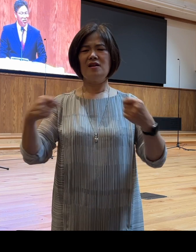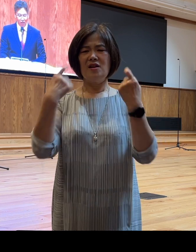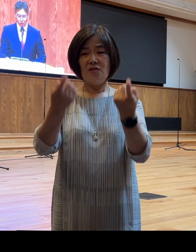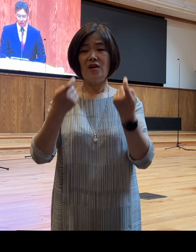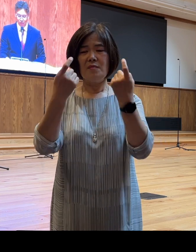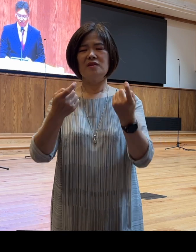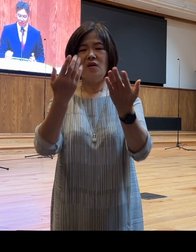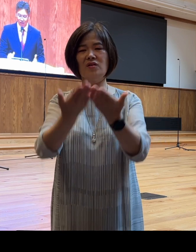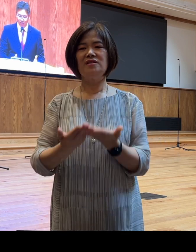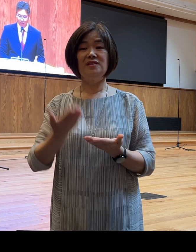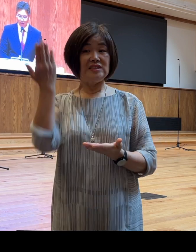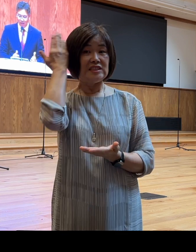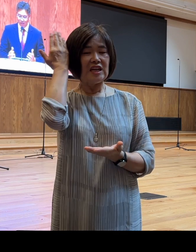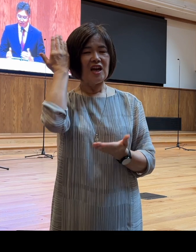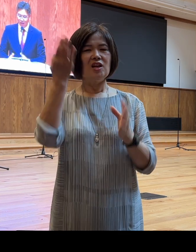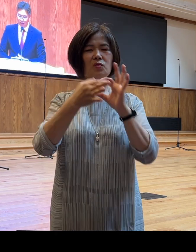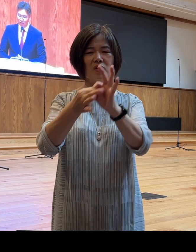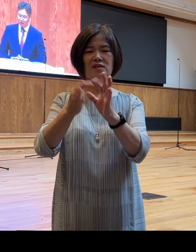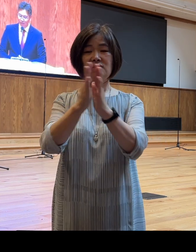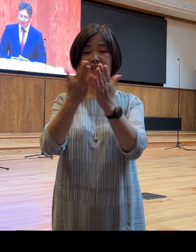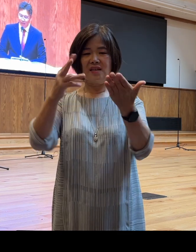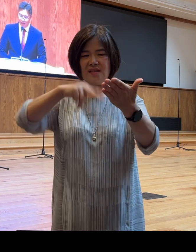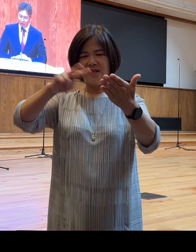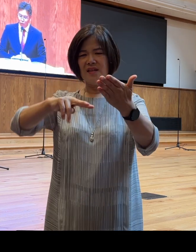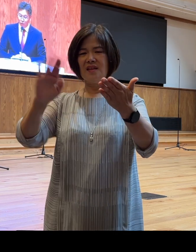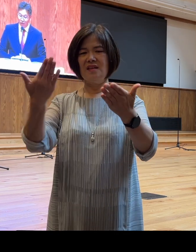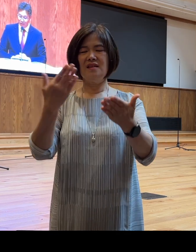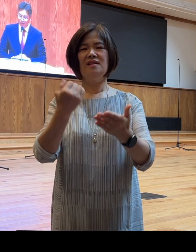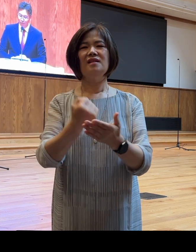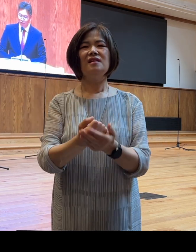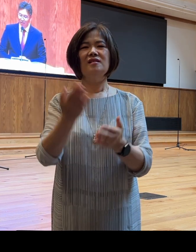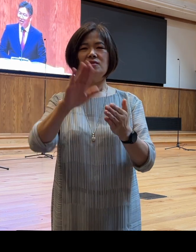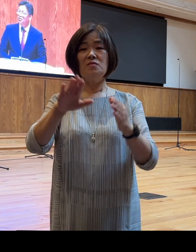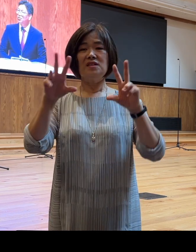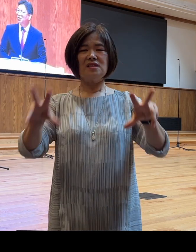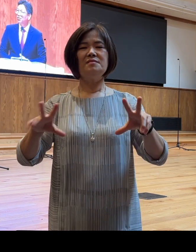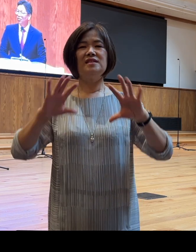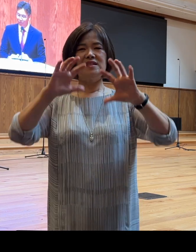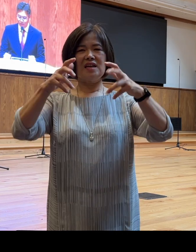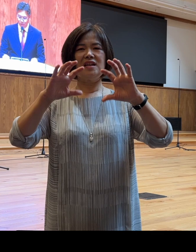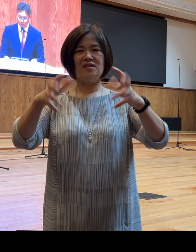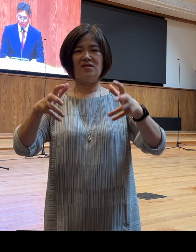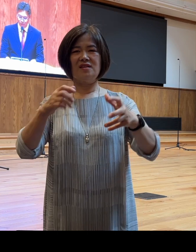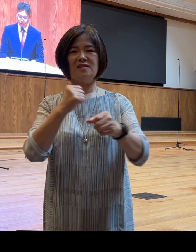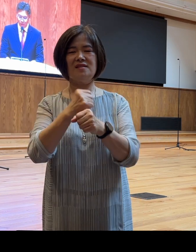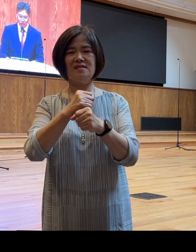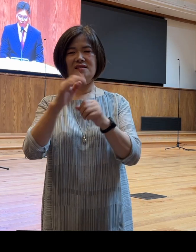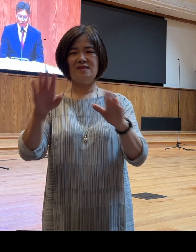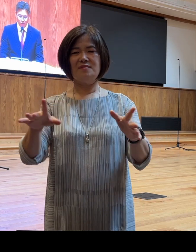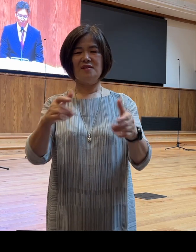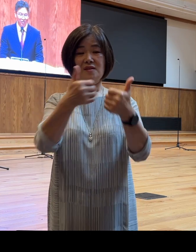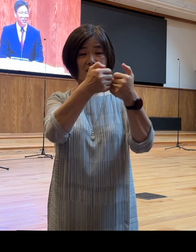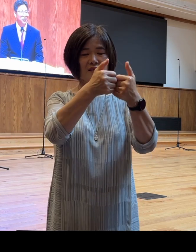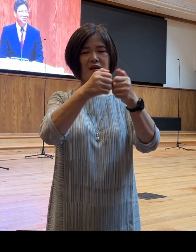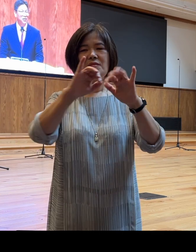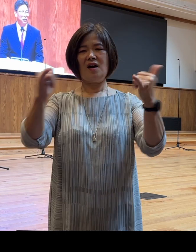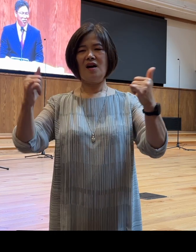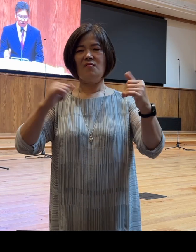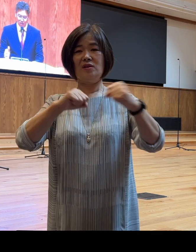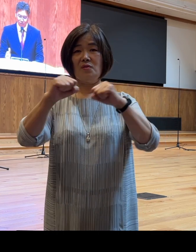통해서 이 책을 쓰게 되는데요 그리고 지금은 세계적인 컨설턴트로 활동하고 있습니다 여러분 책을 읽으면서